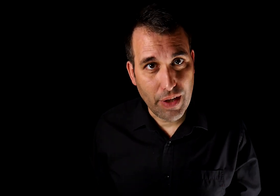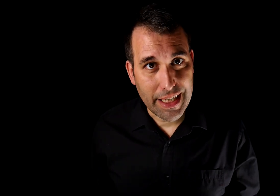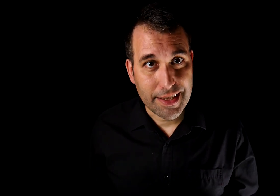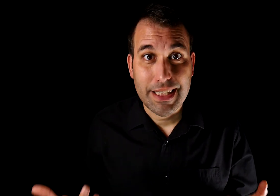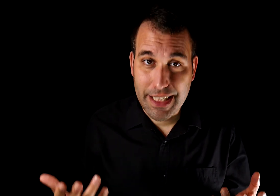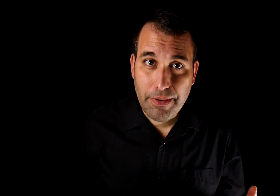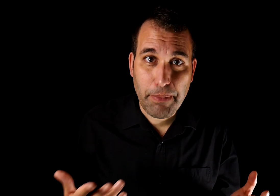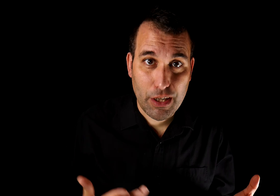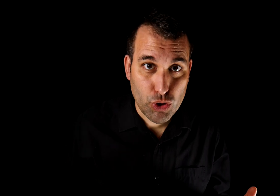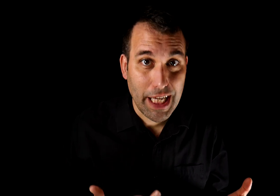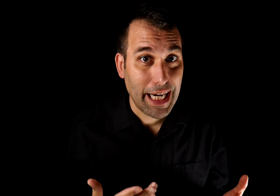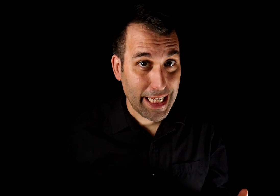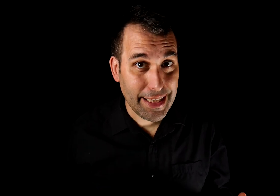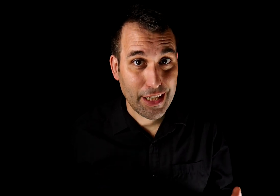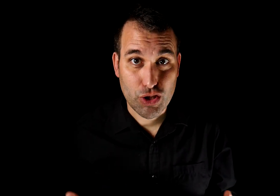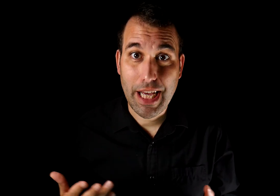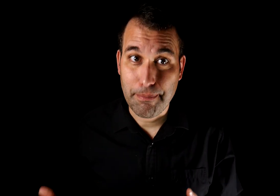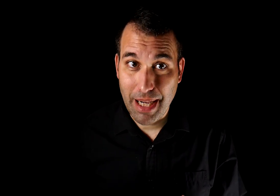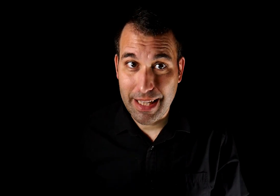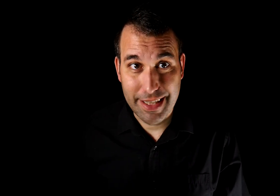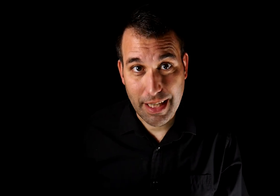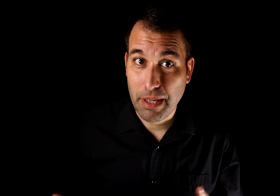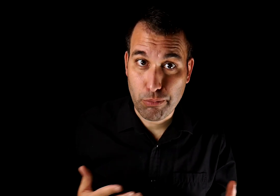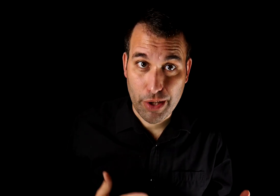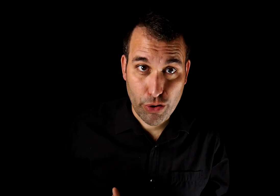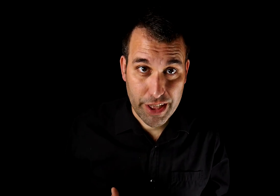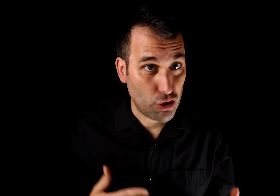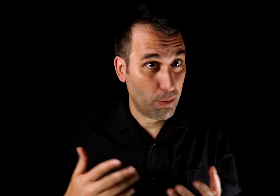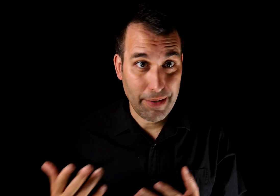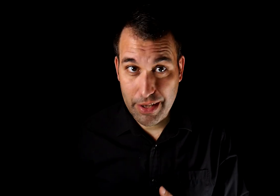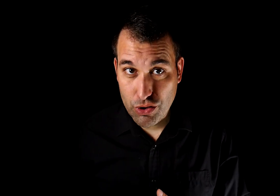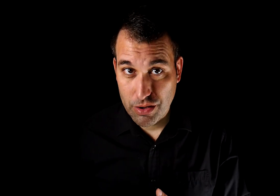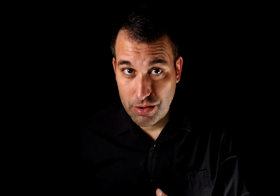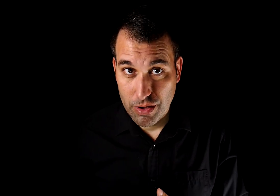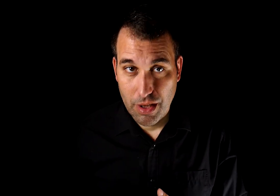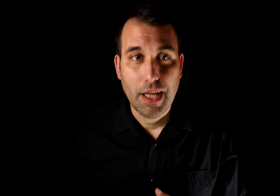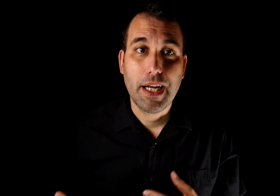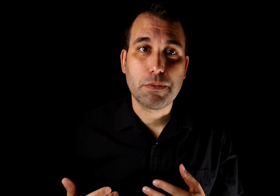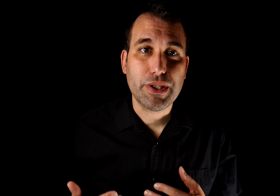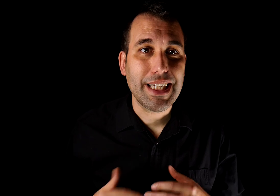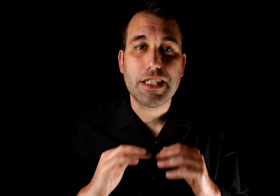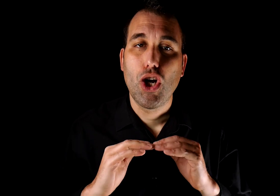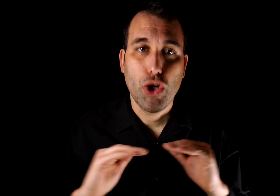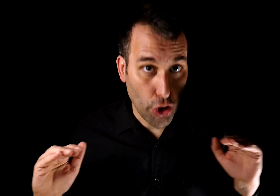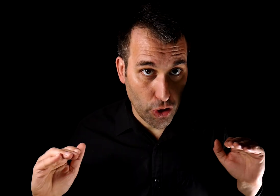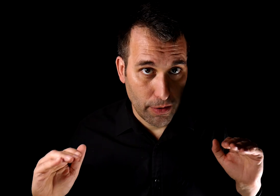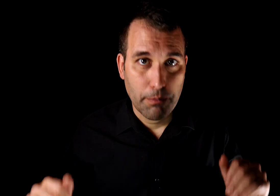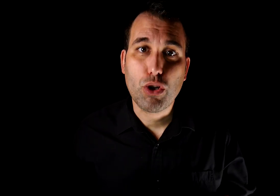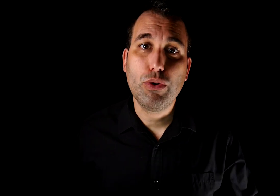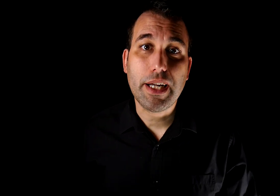flags sirven para acusar a la gente que nos caen mal de ser manipuladores o malvados? La respuesta es no, porque una